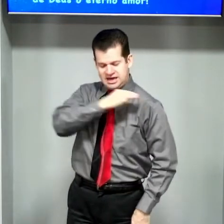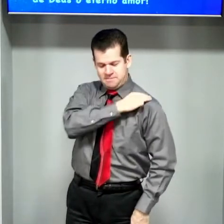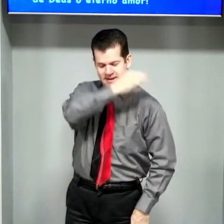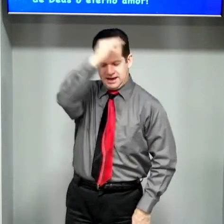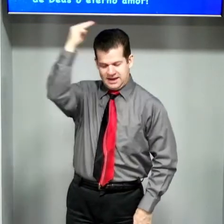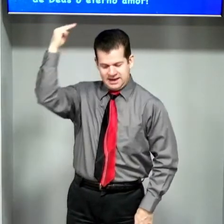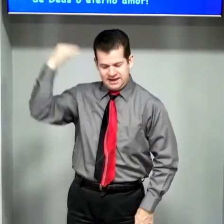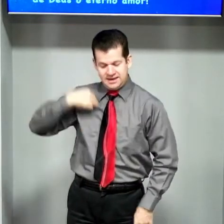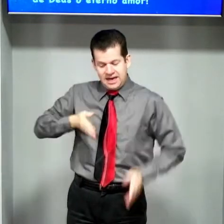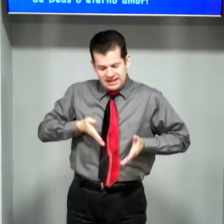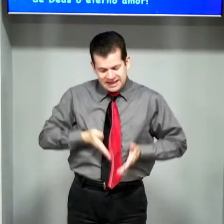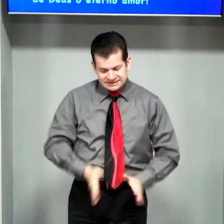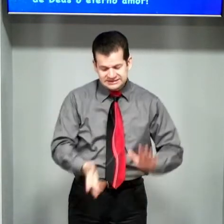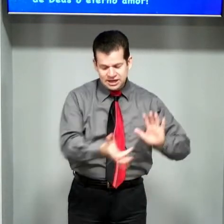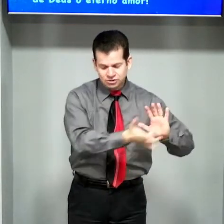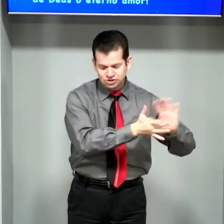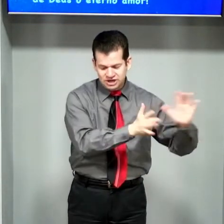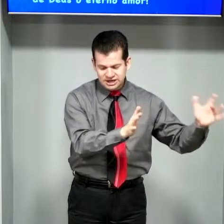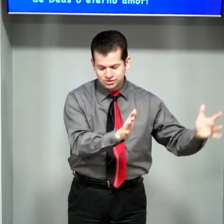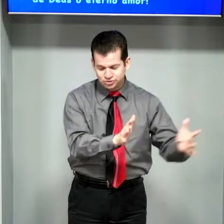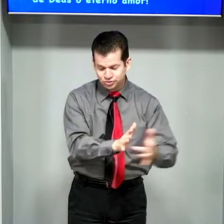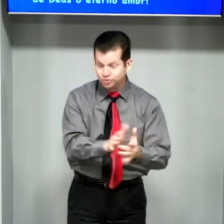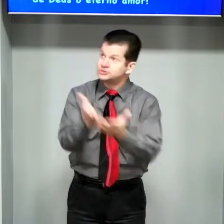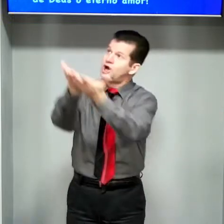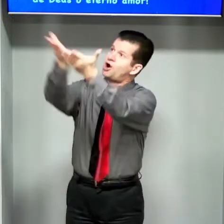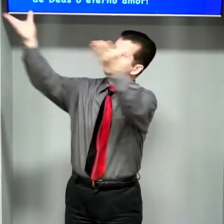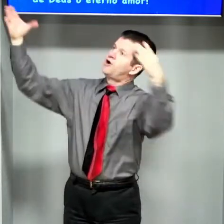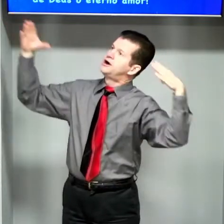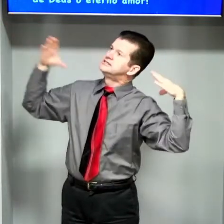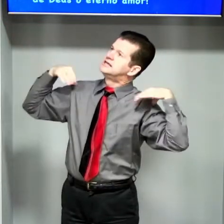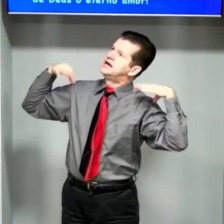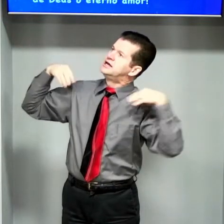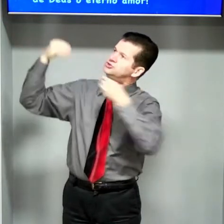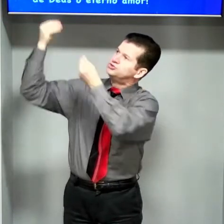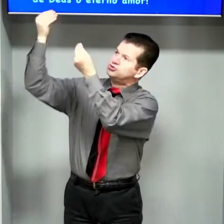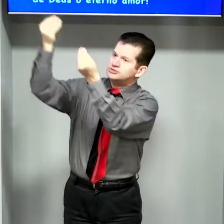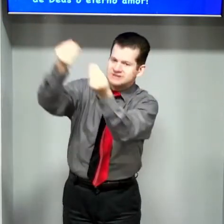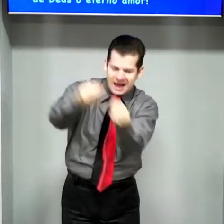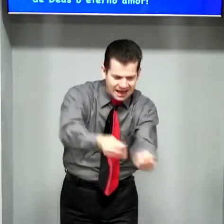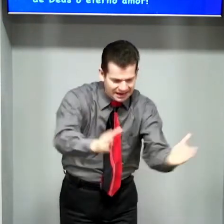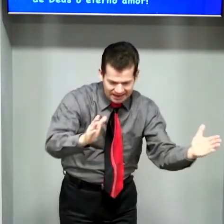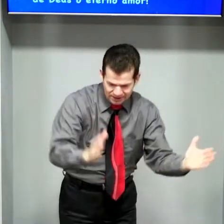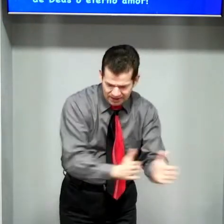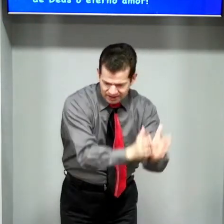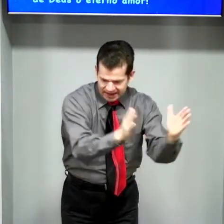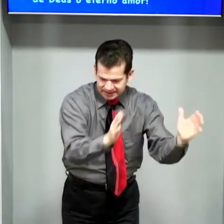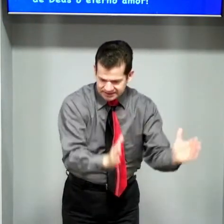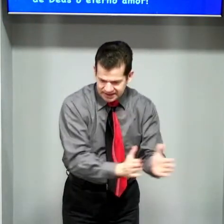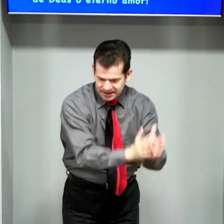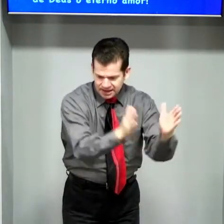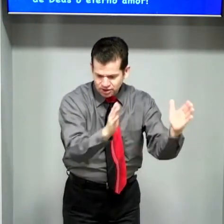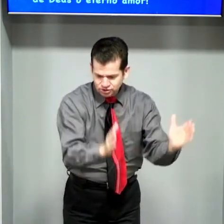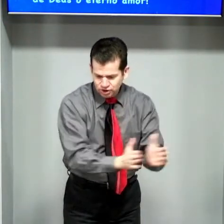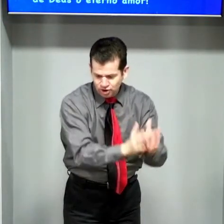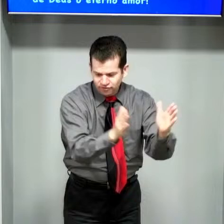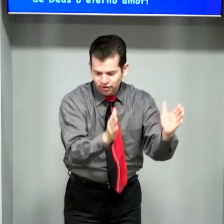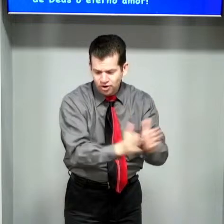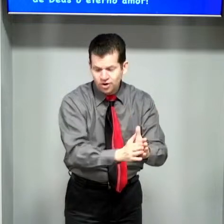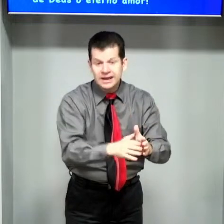Mãe nasceu Jesus, vós anjos dai a Deus louvor e